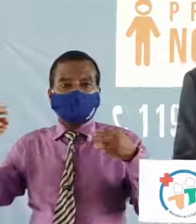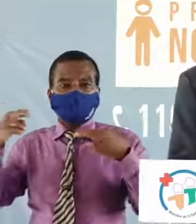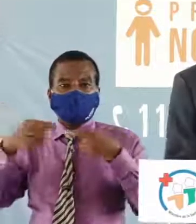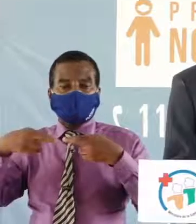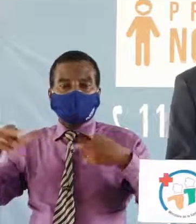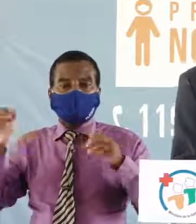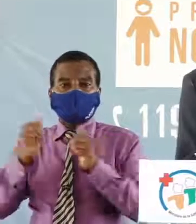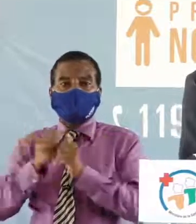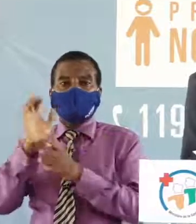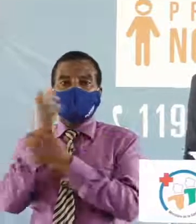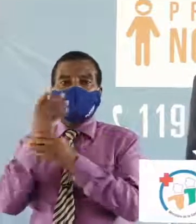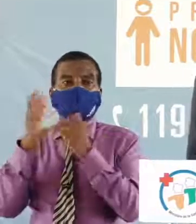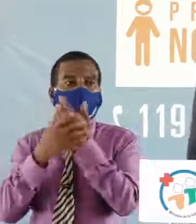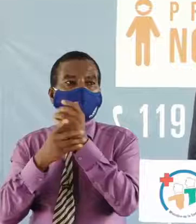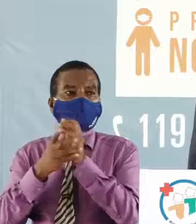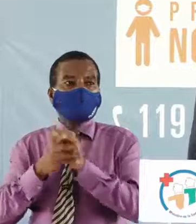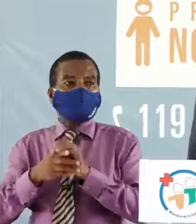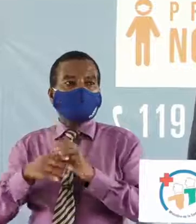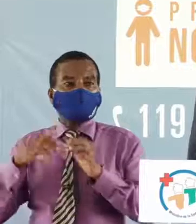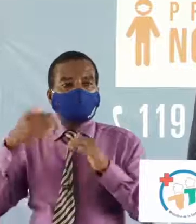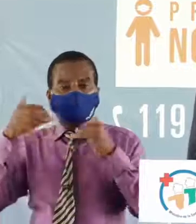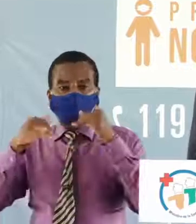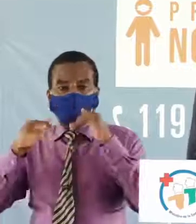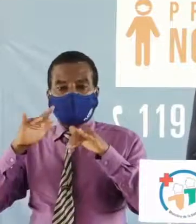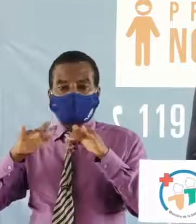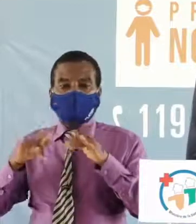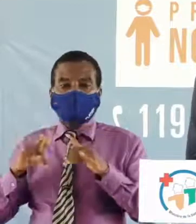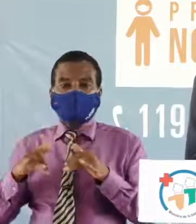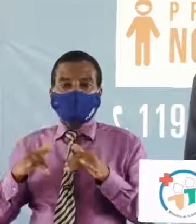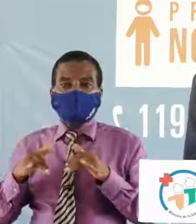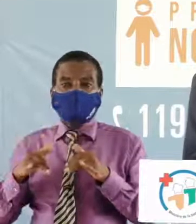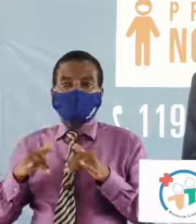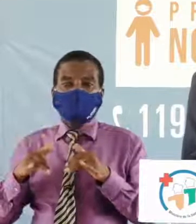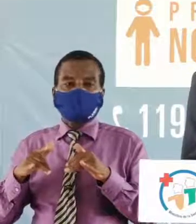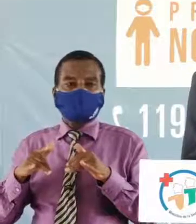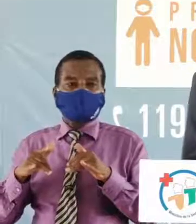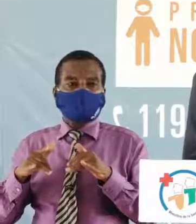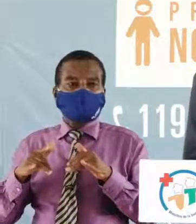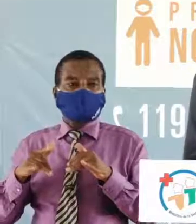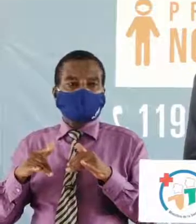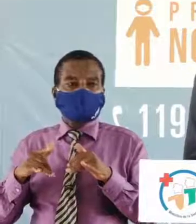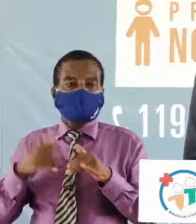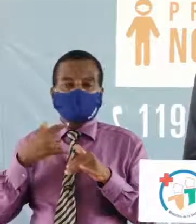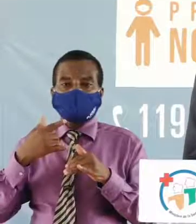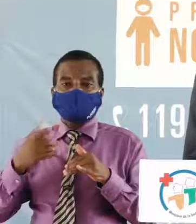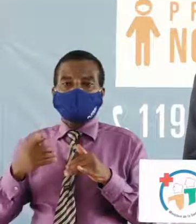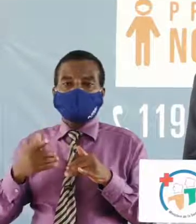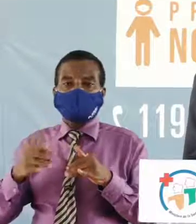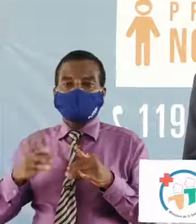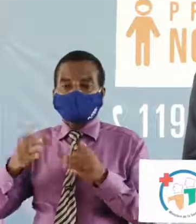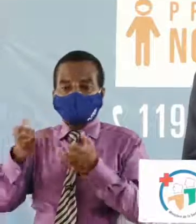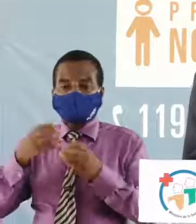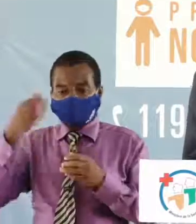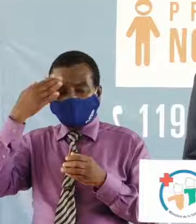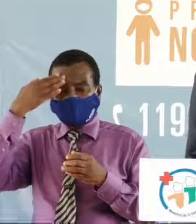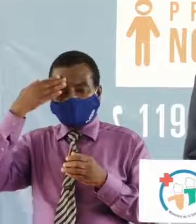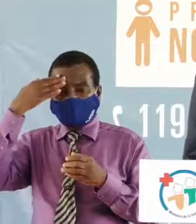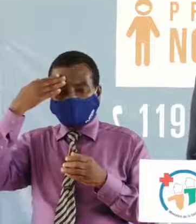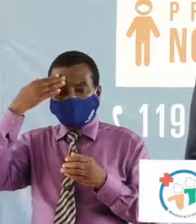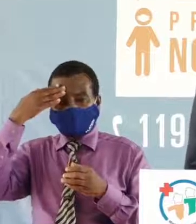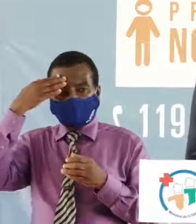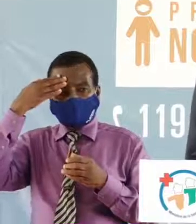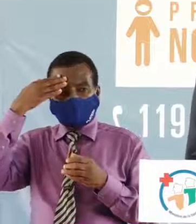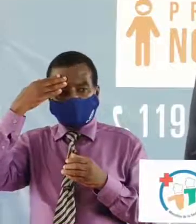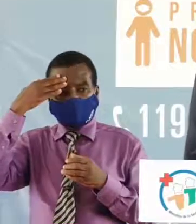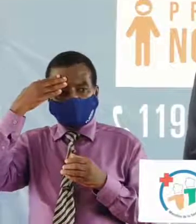main et de préoccupation d'un internaute du nom de Cisiapen cet internaute voudrait savoir qui